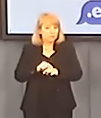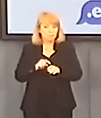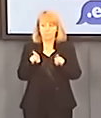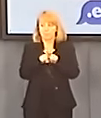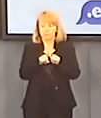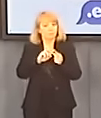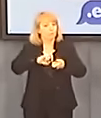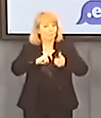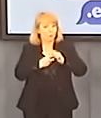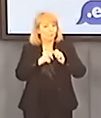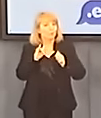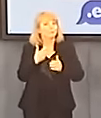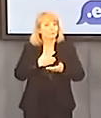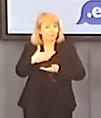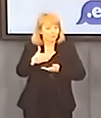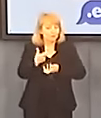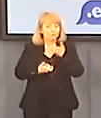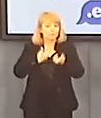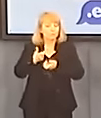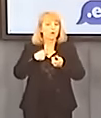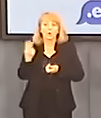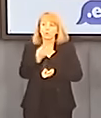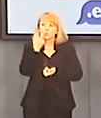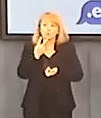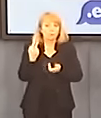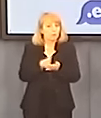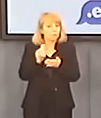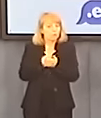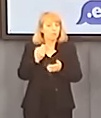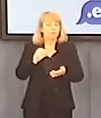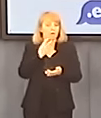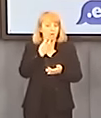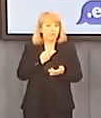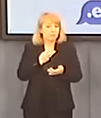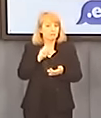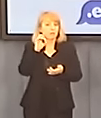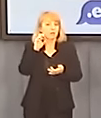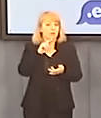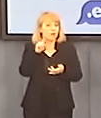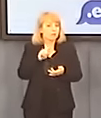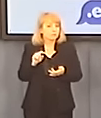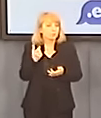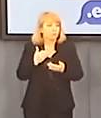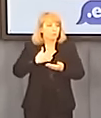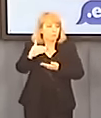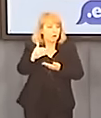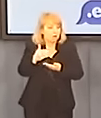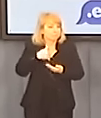problemów z dywersyfikacją źródeł energetycznych w kontekście gazu płynącego przez terytorium Ukrainy.